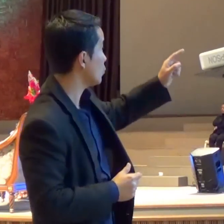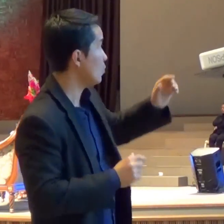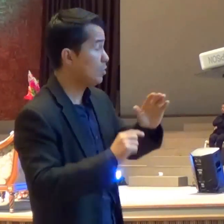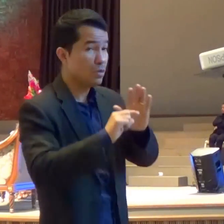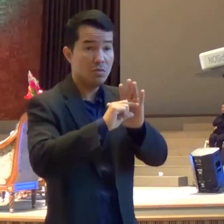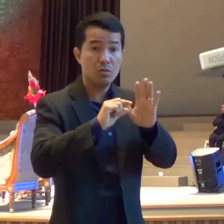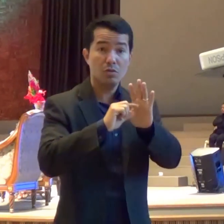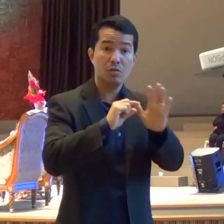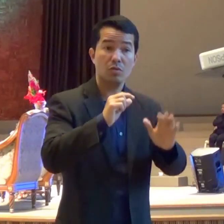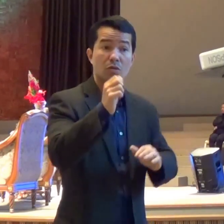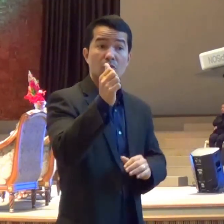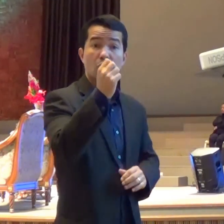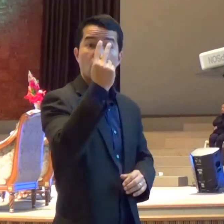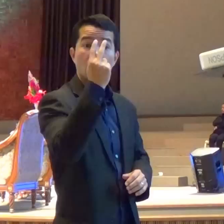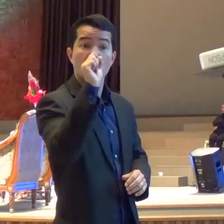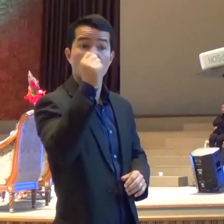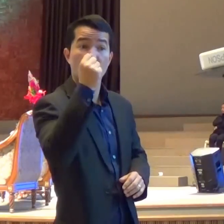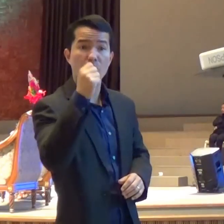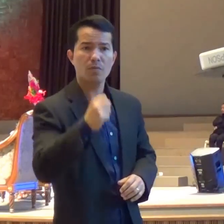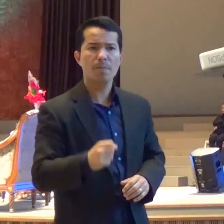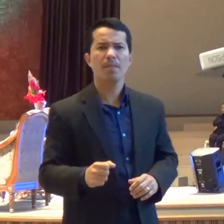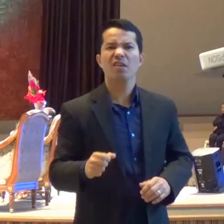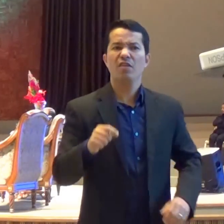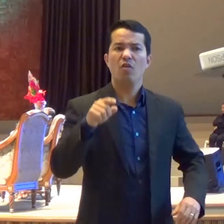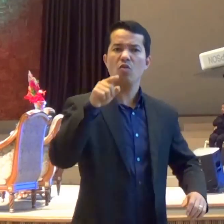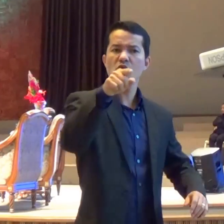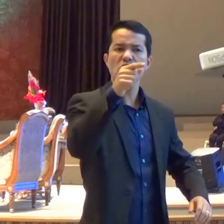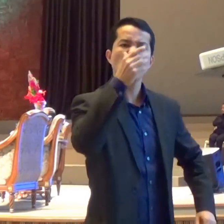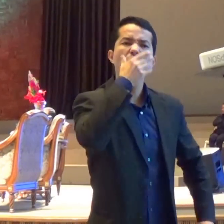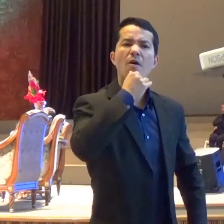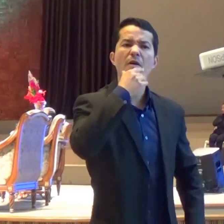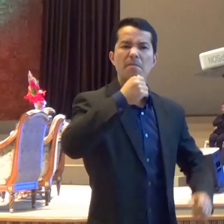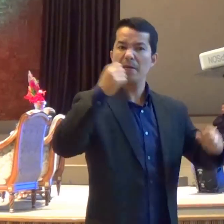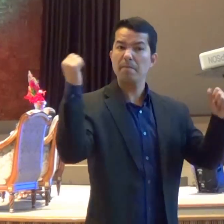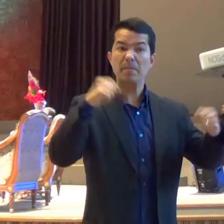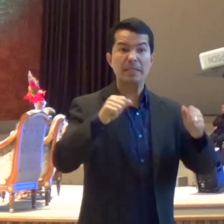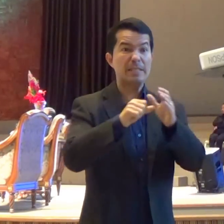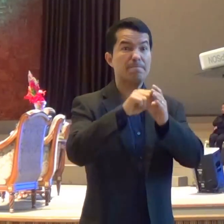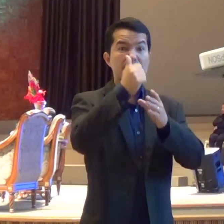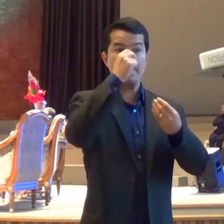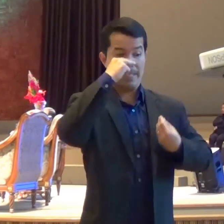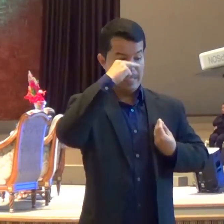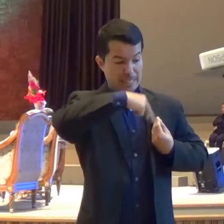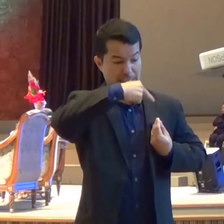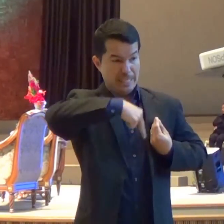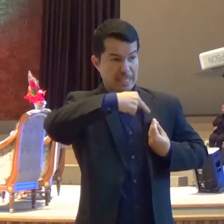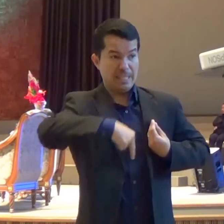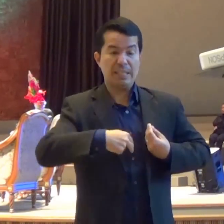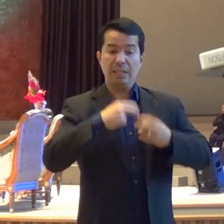Examine-se Pois o homem A si mesmo E assim Coma do pão E beba do cálice